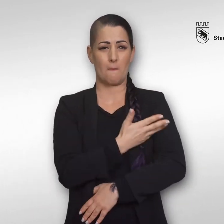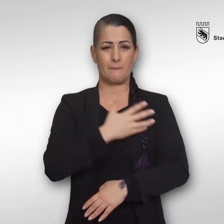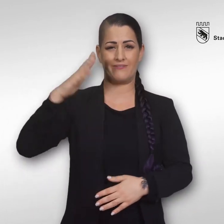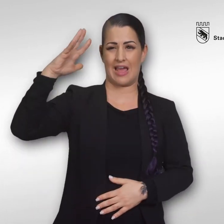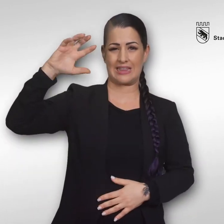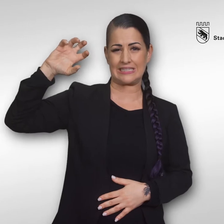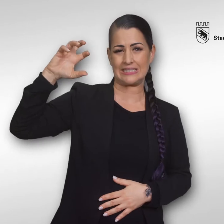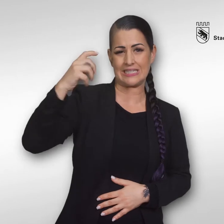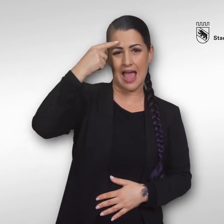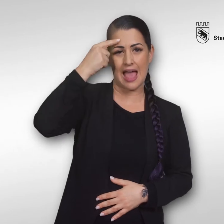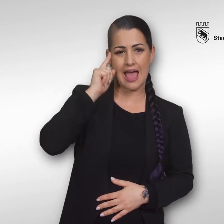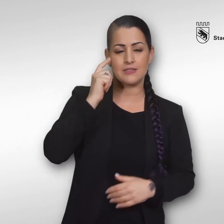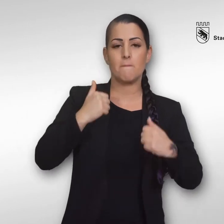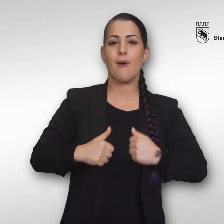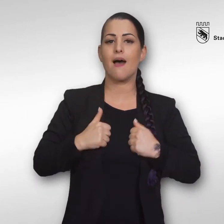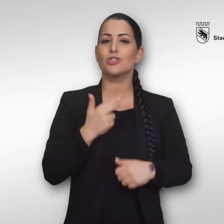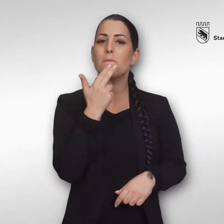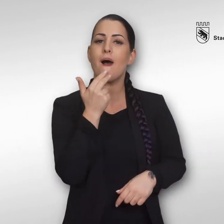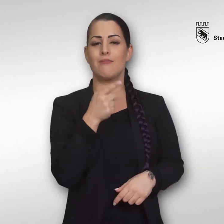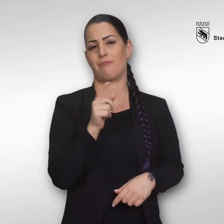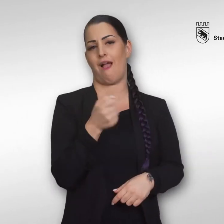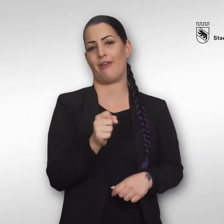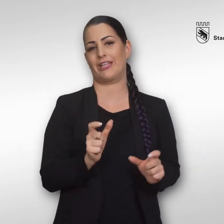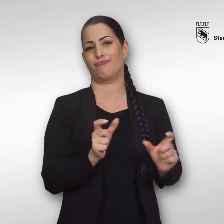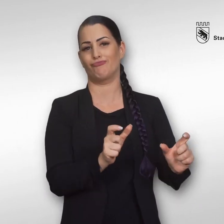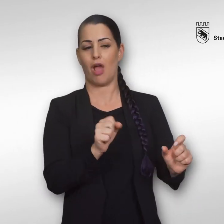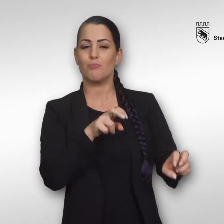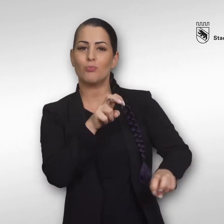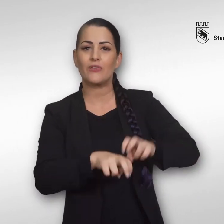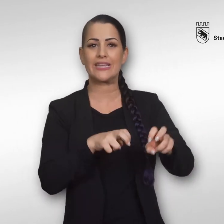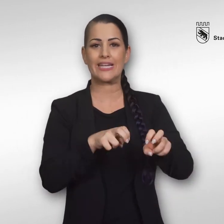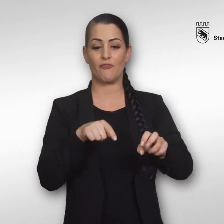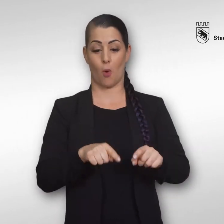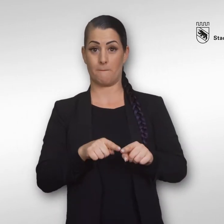Dem Badespaß bei heissem Sommerwetter steht also zwischen Thun und Bern nichts im Weg.